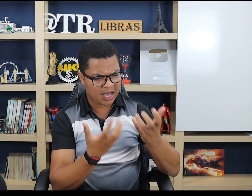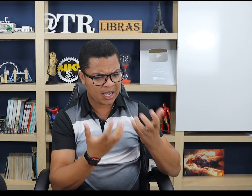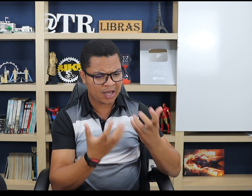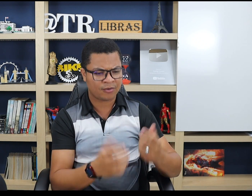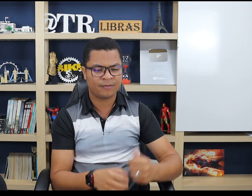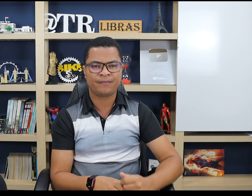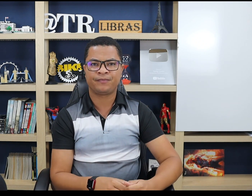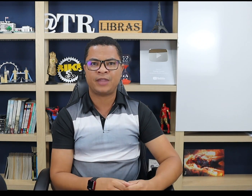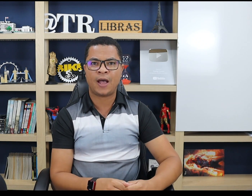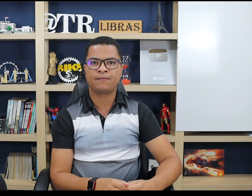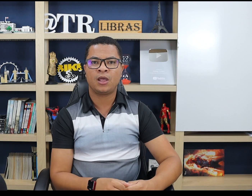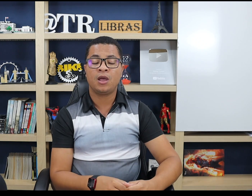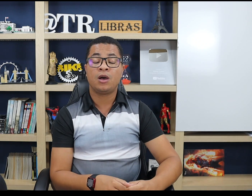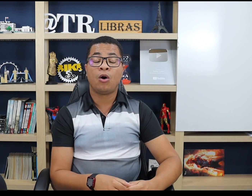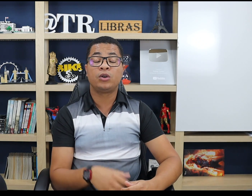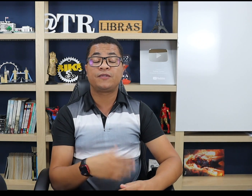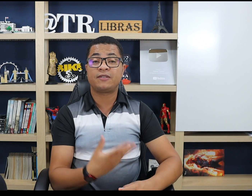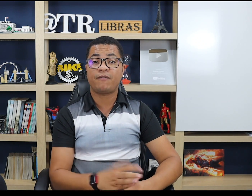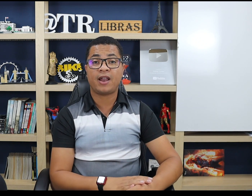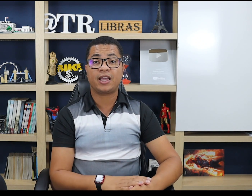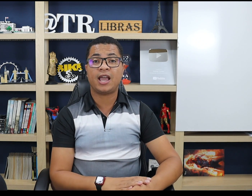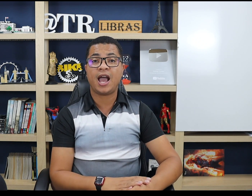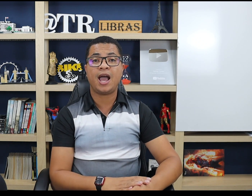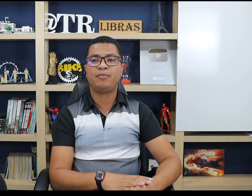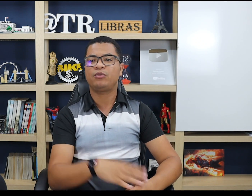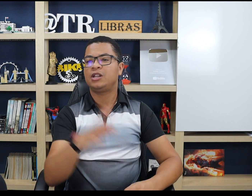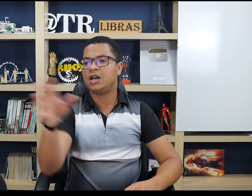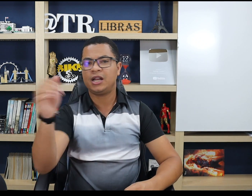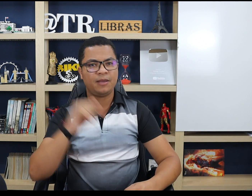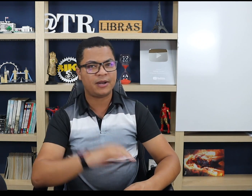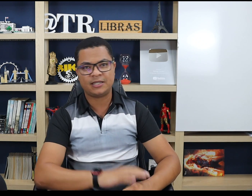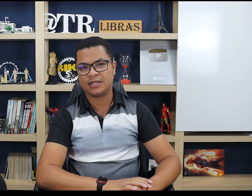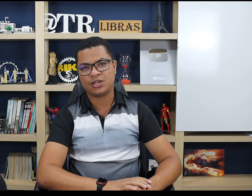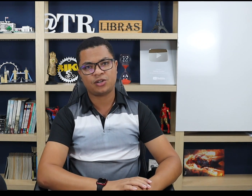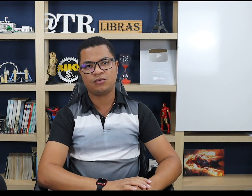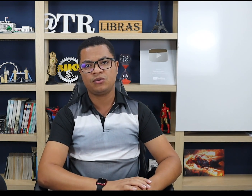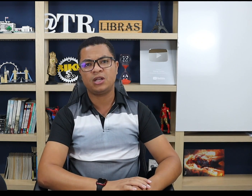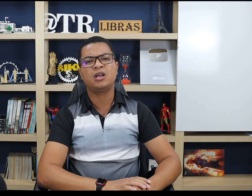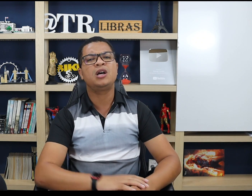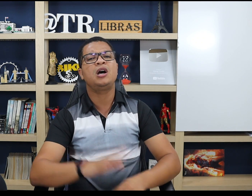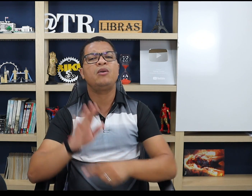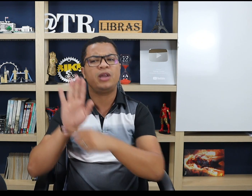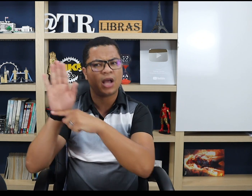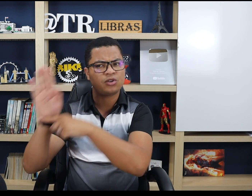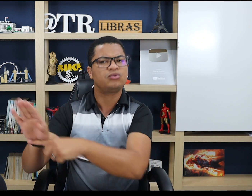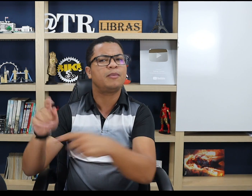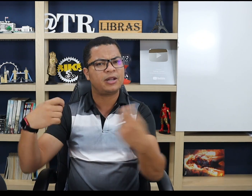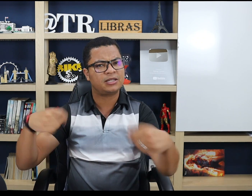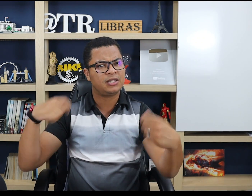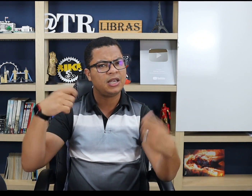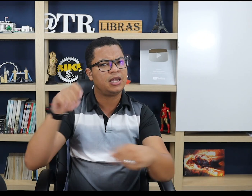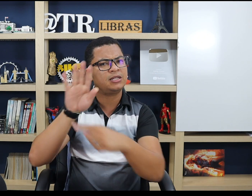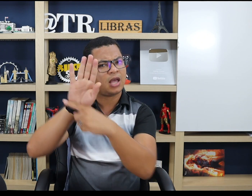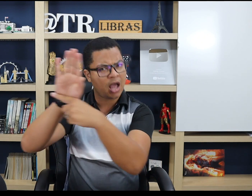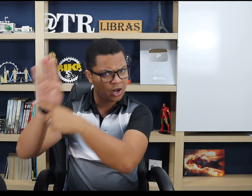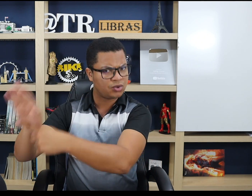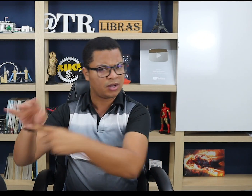quero, tá? Ou se você vai falar que, ah, a Beltrana ali precisa de ajuda. Não, ajuda precisa, ajuda